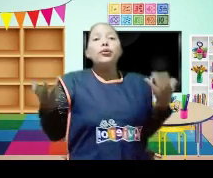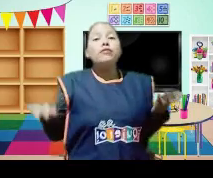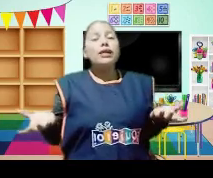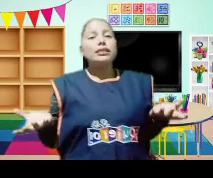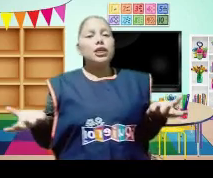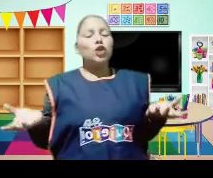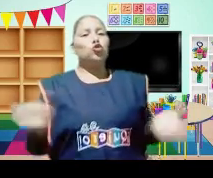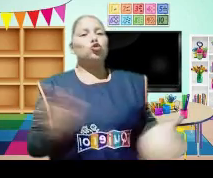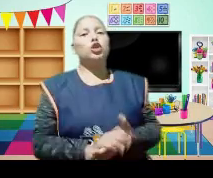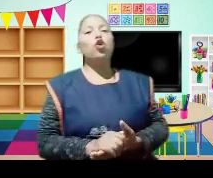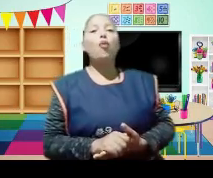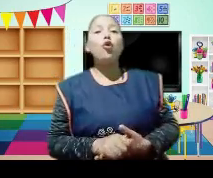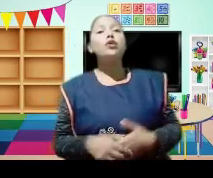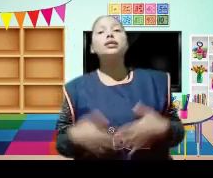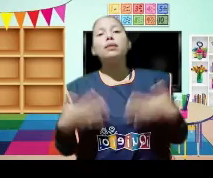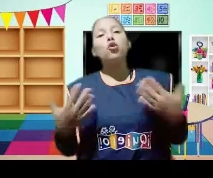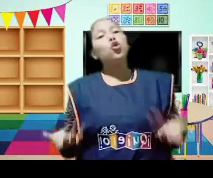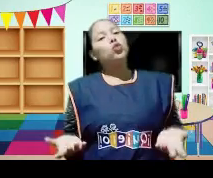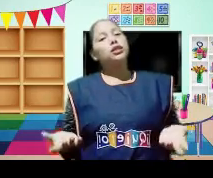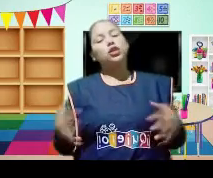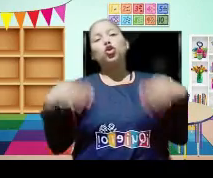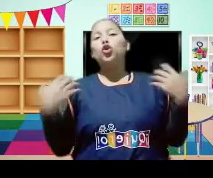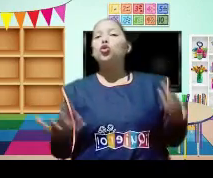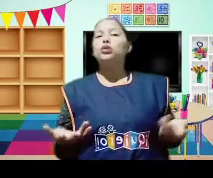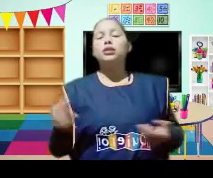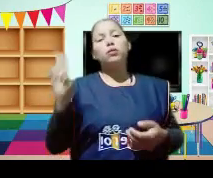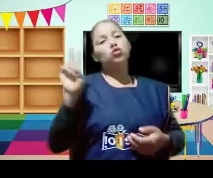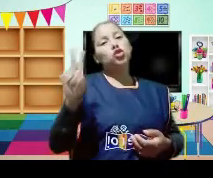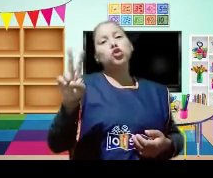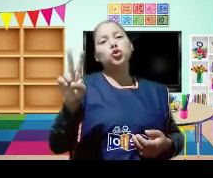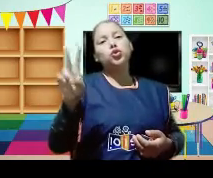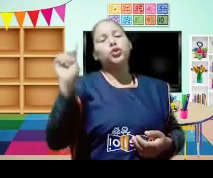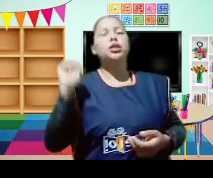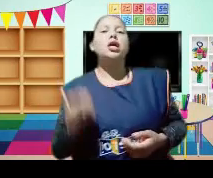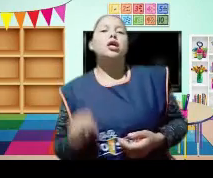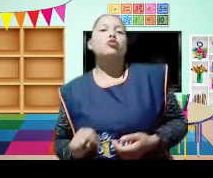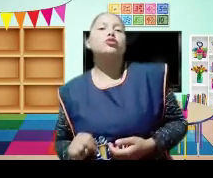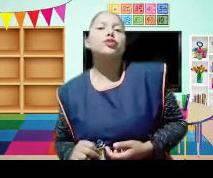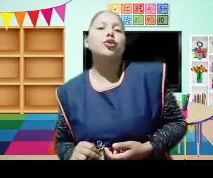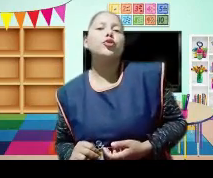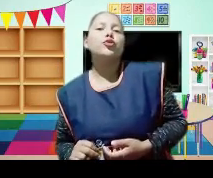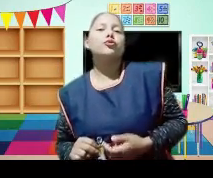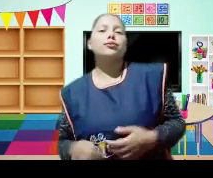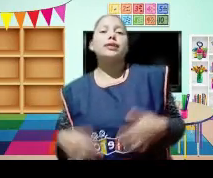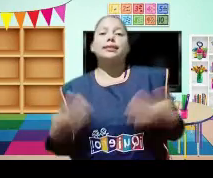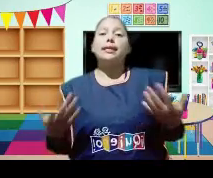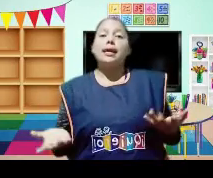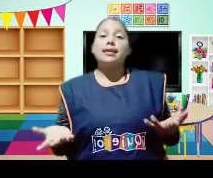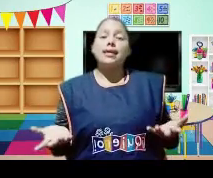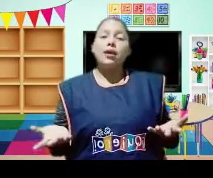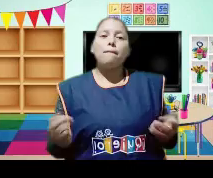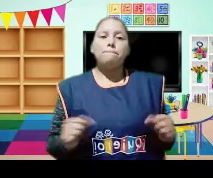¡Muy bien chicos! Como hoy estamos lunes y todos los lunes tenemos dos cursos. Nuestro segundo curso